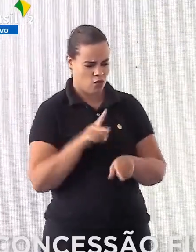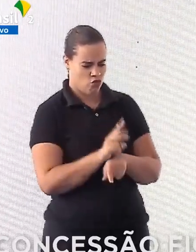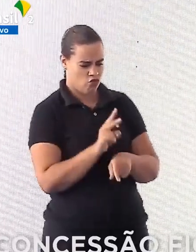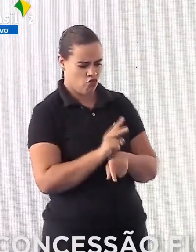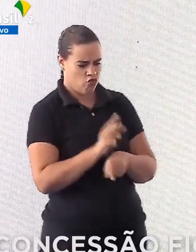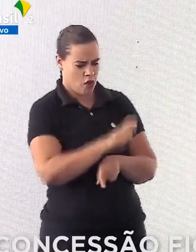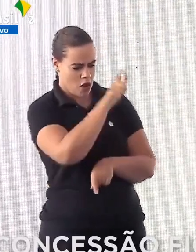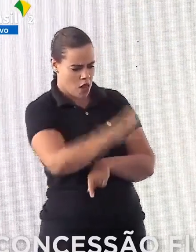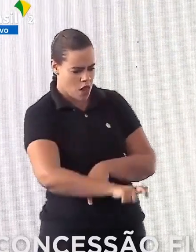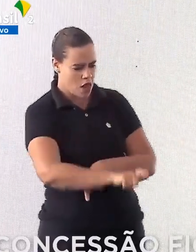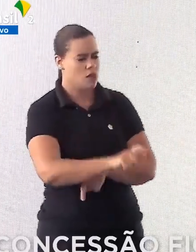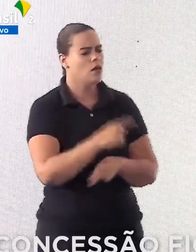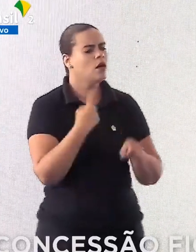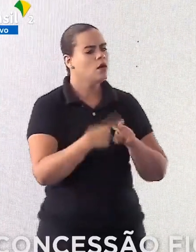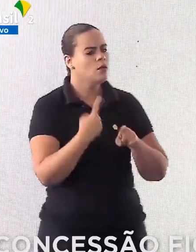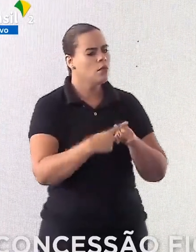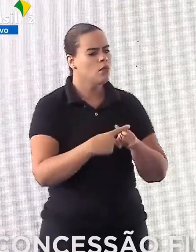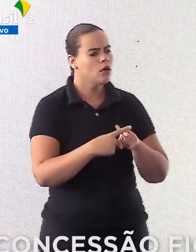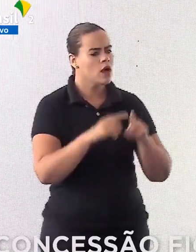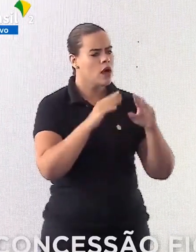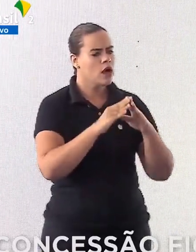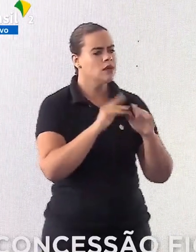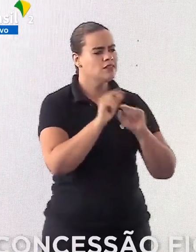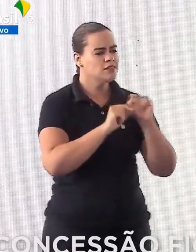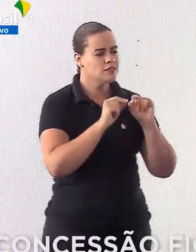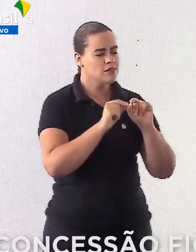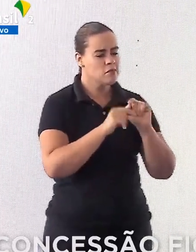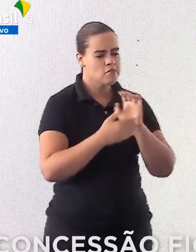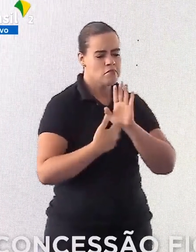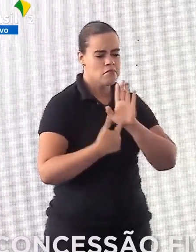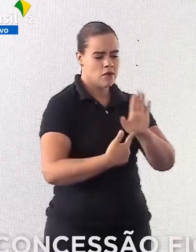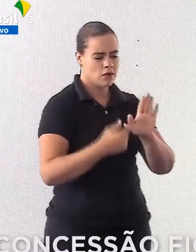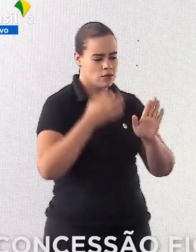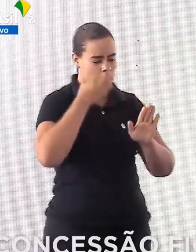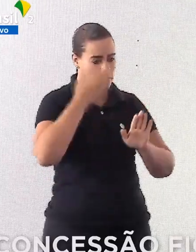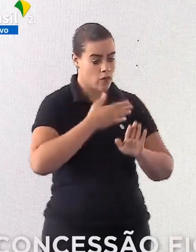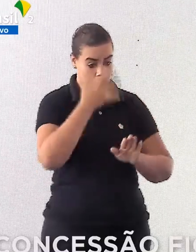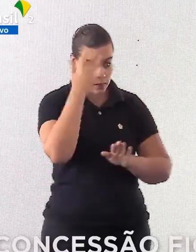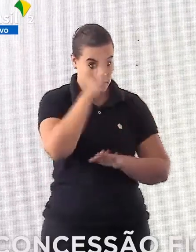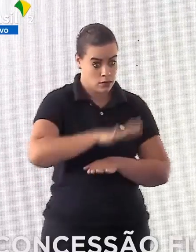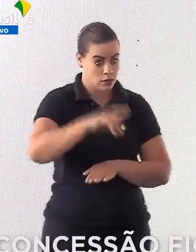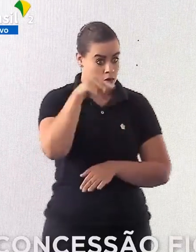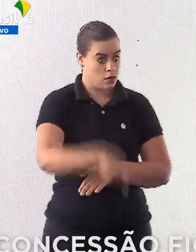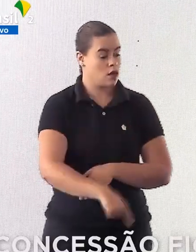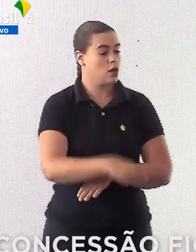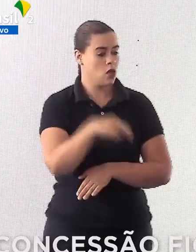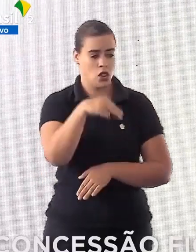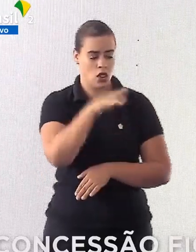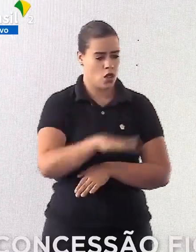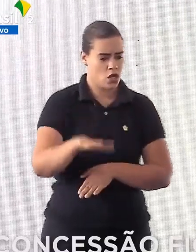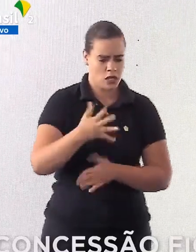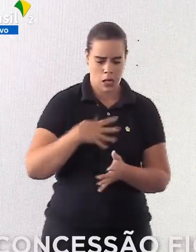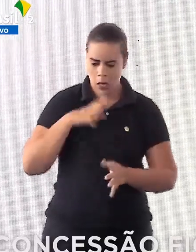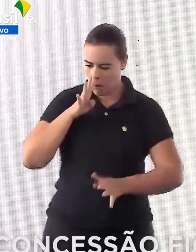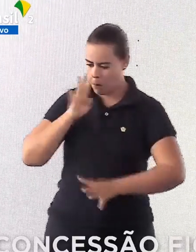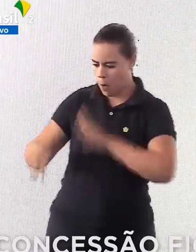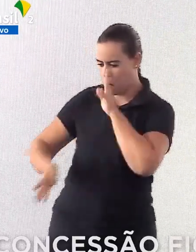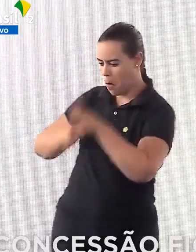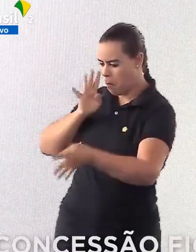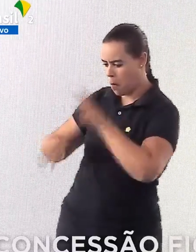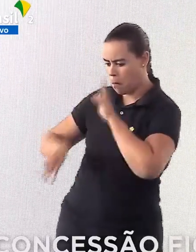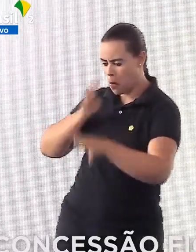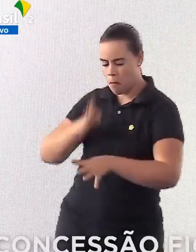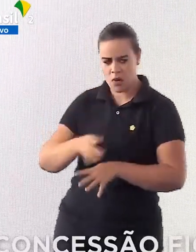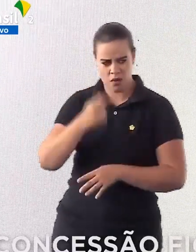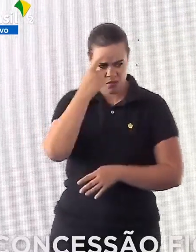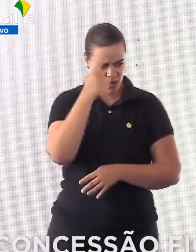esse vagabundo porque a casa cai de governador e de gente aqui do Nordeste e depois quer acusar que o presidente não